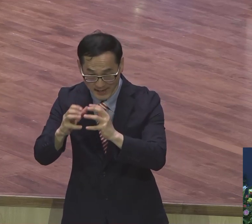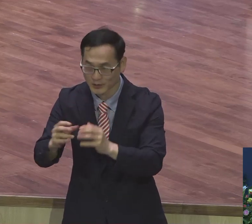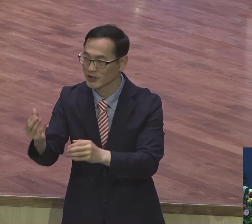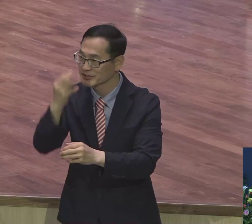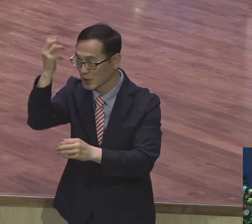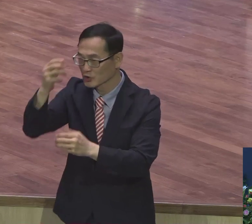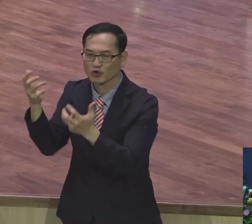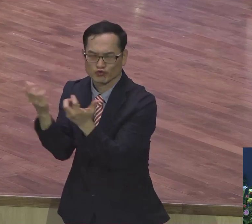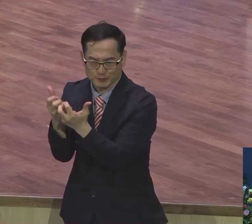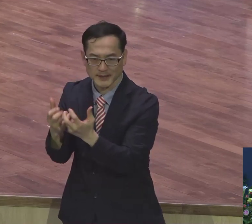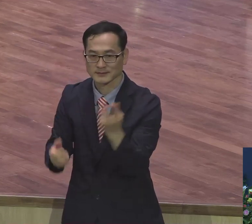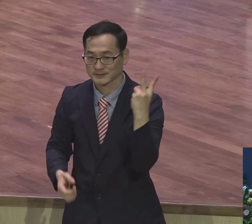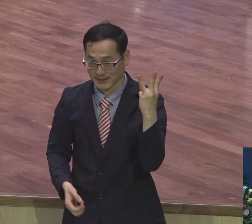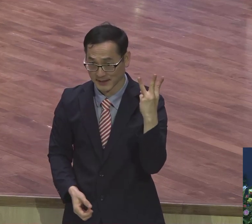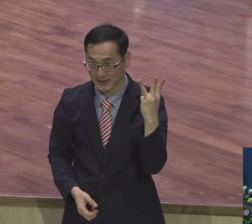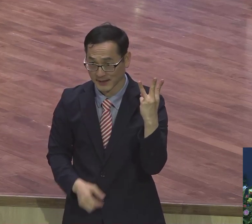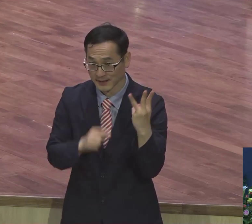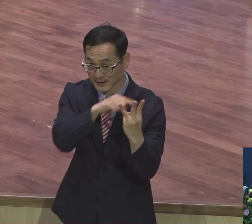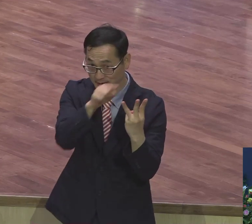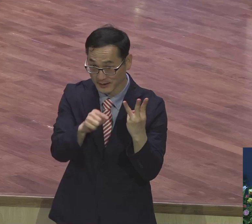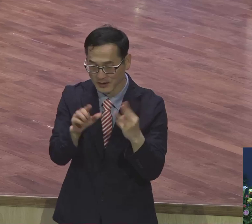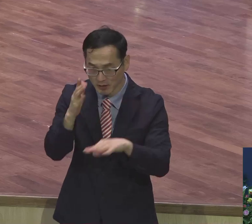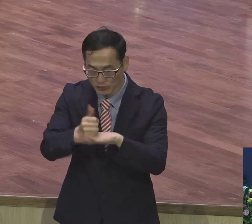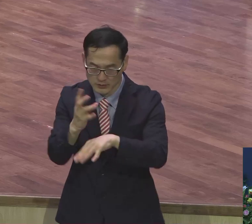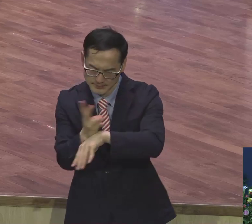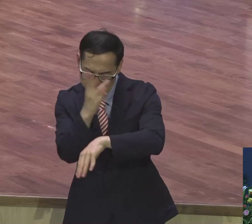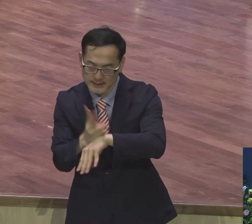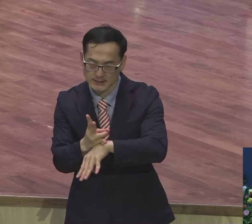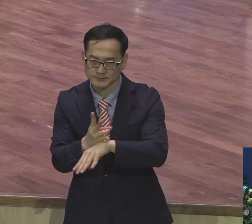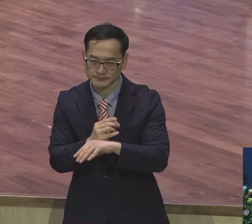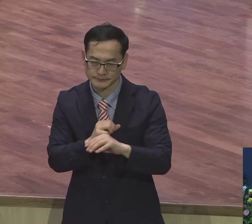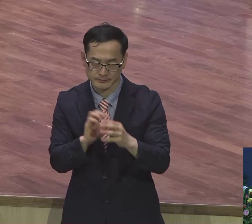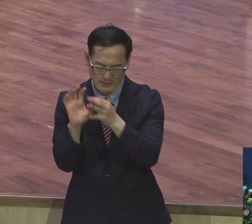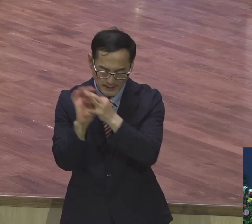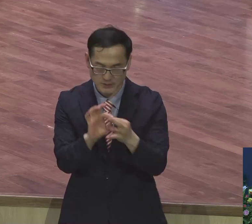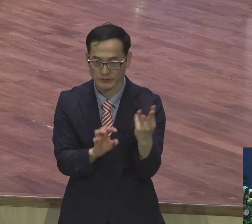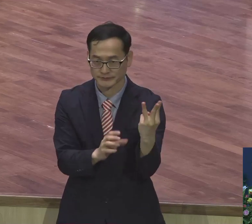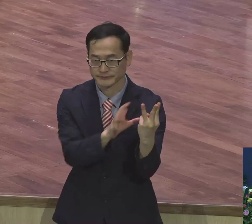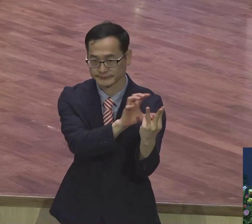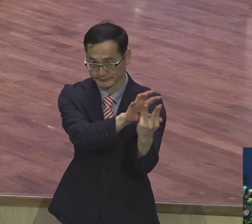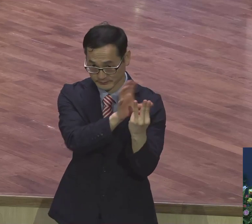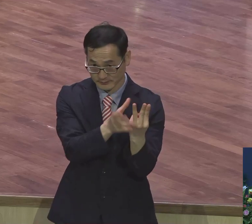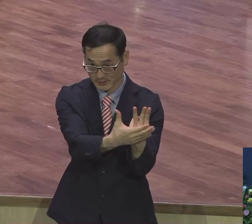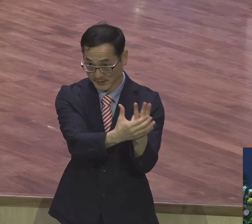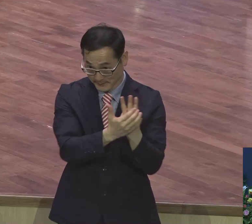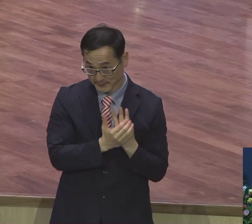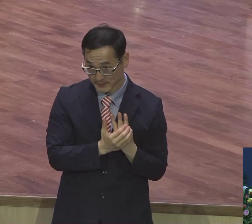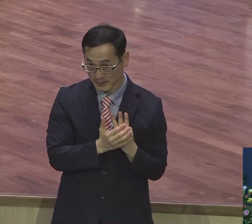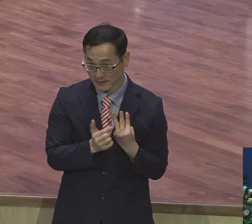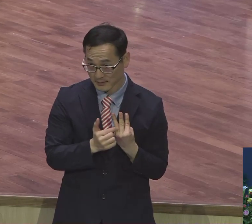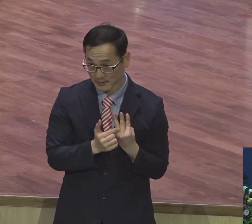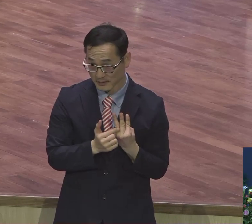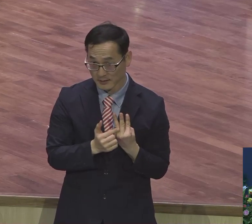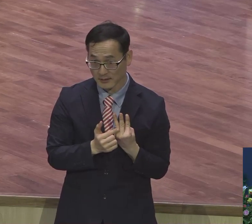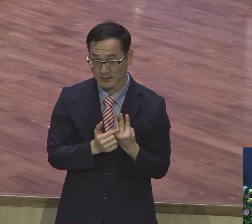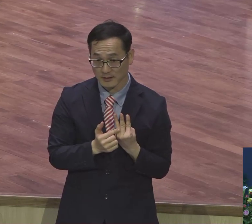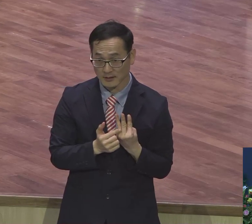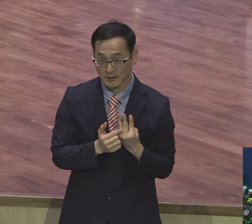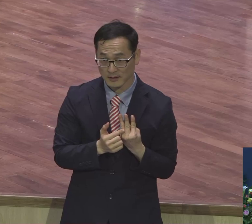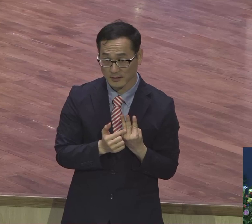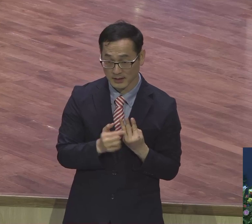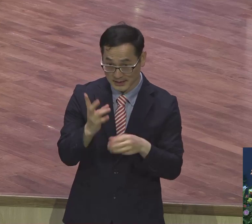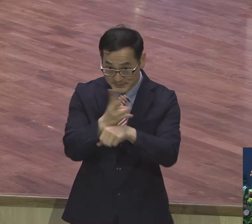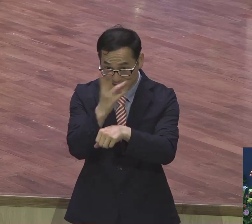비전이 24시 되는 자에게 나를 넘어서요. 나를 넘어서 이시고